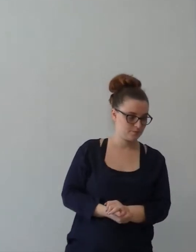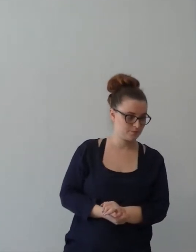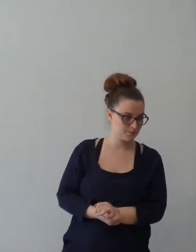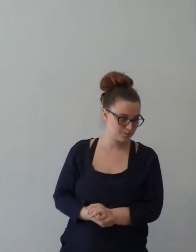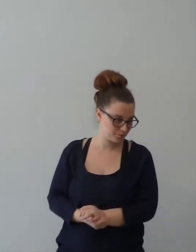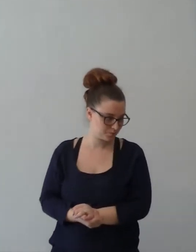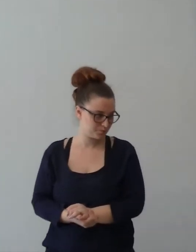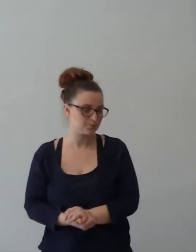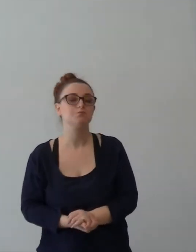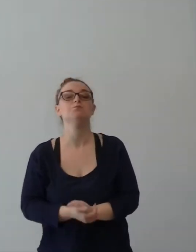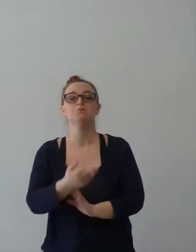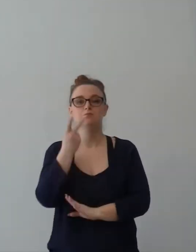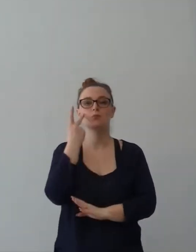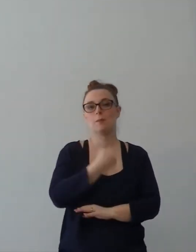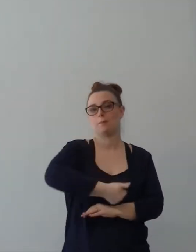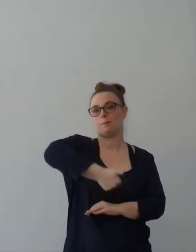Allora, vediamo il primo.